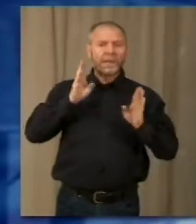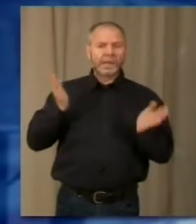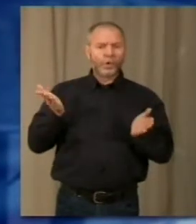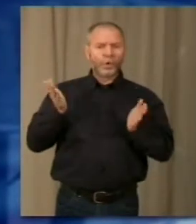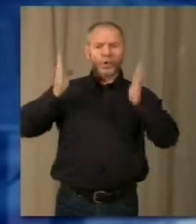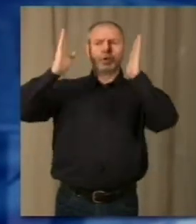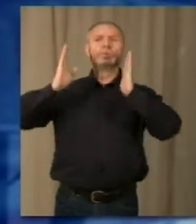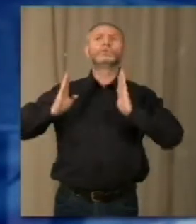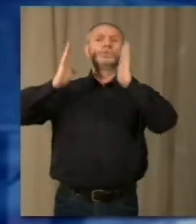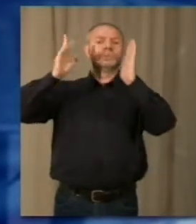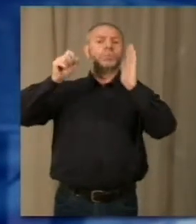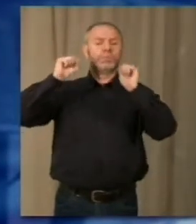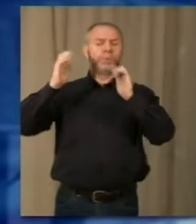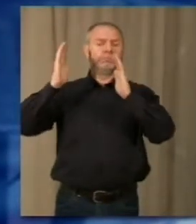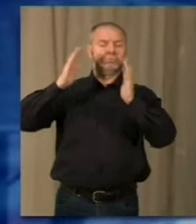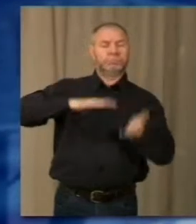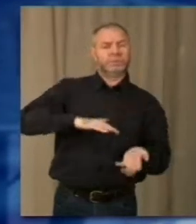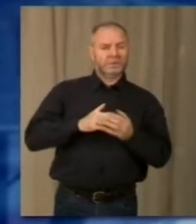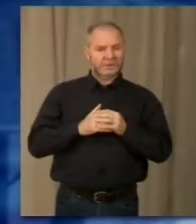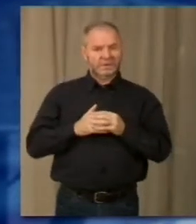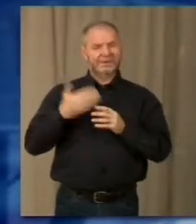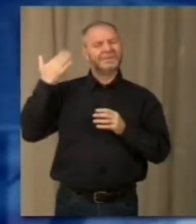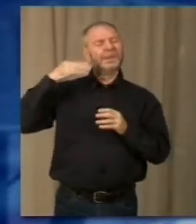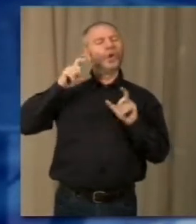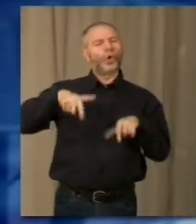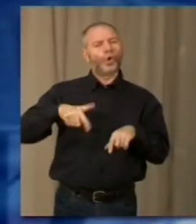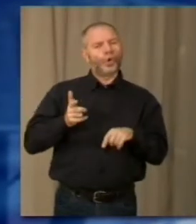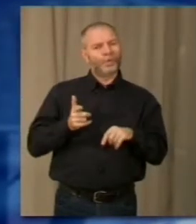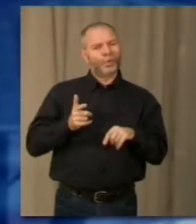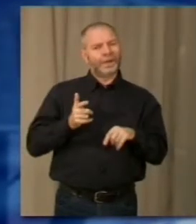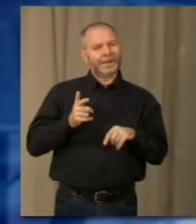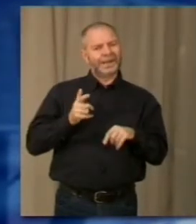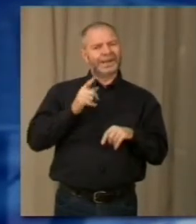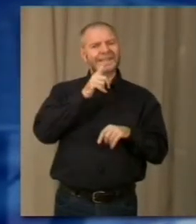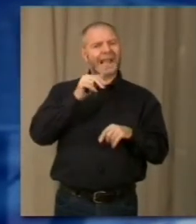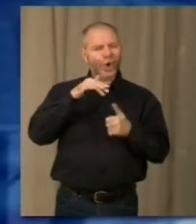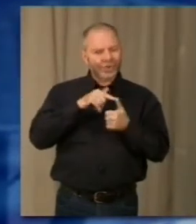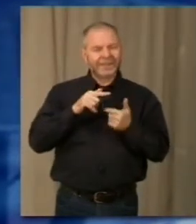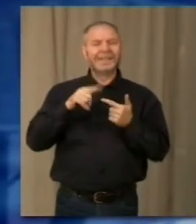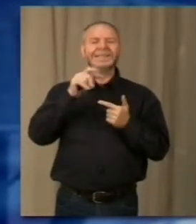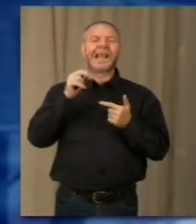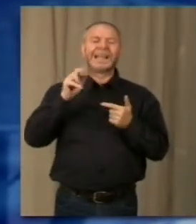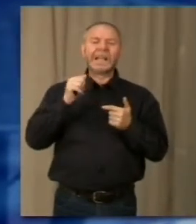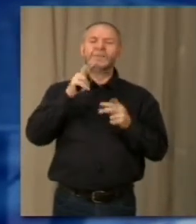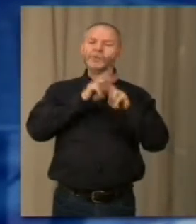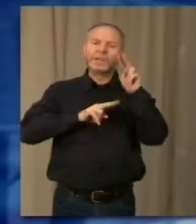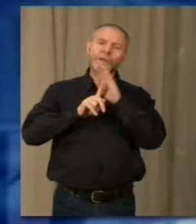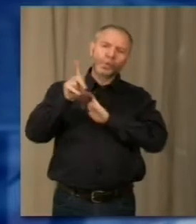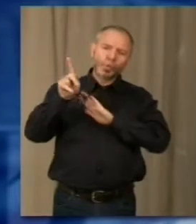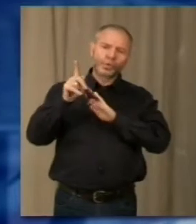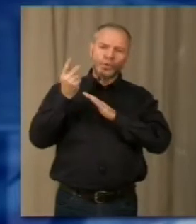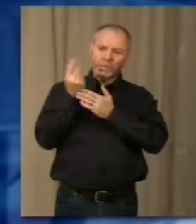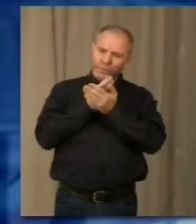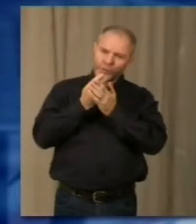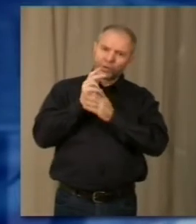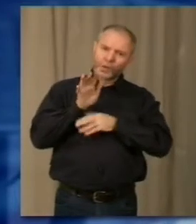struttura che rischiava di cadere. Le precedenti amministrazioni di Claudio Zanotti e di Marco Zacchera avevano provato a trovare una soluzione con progetti